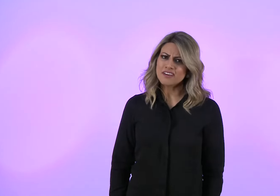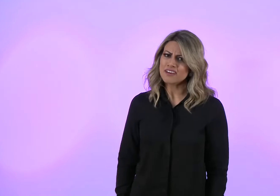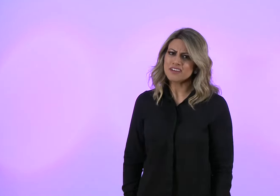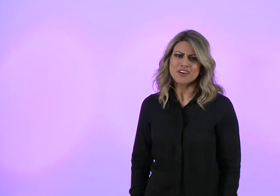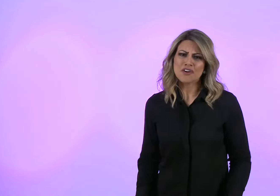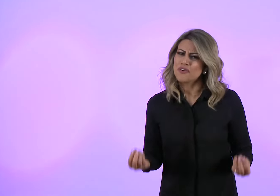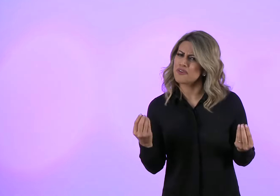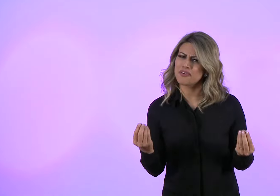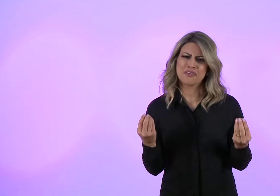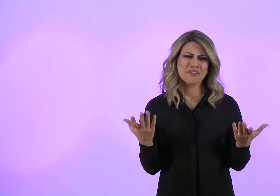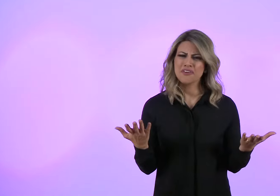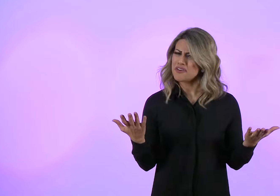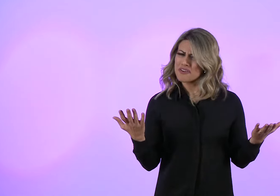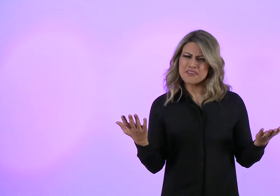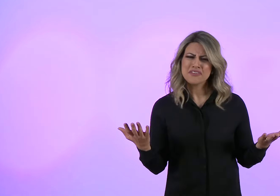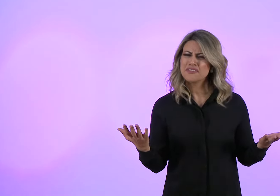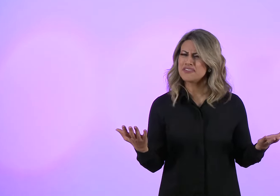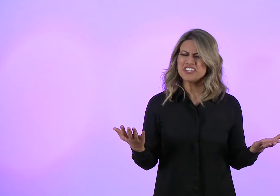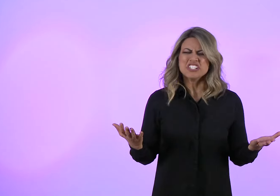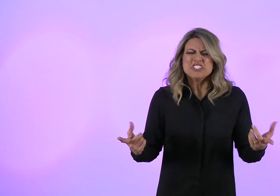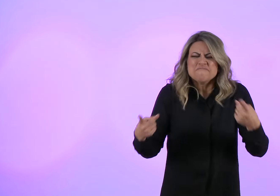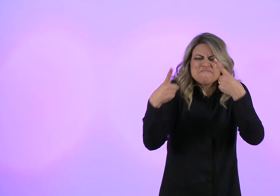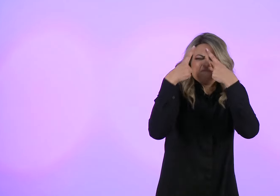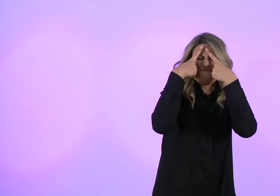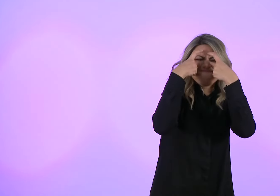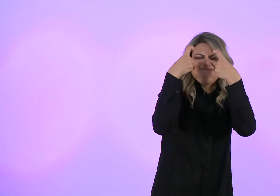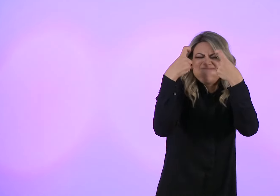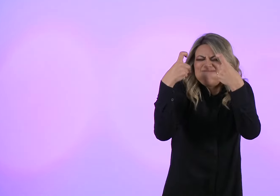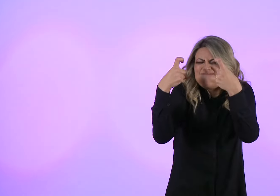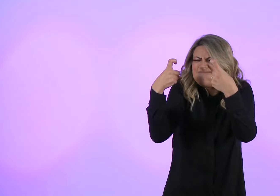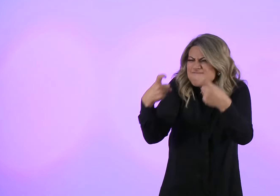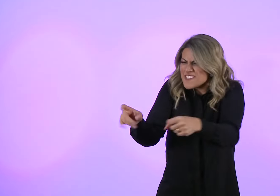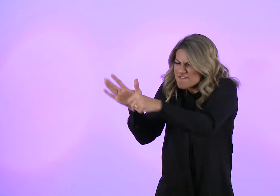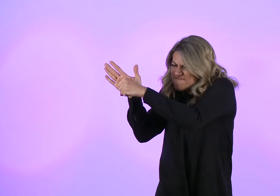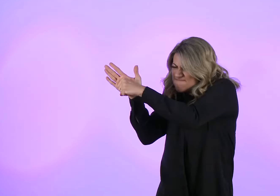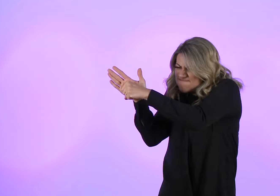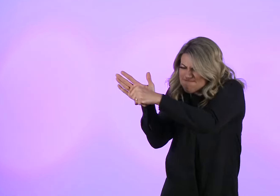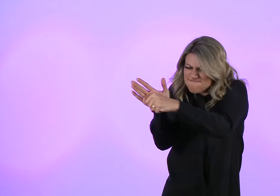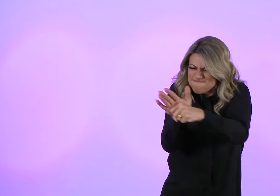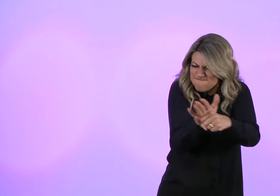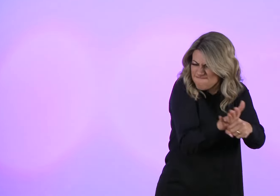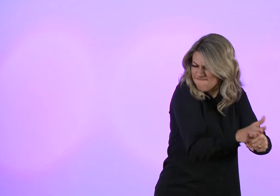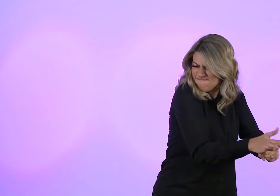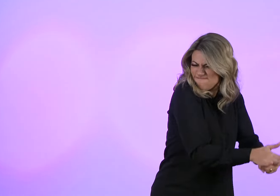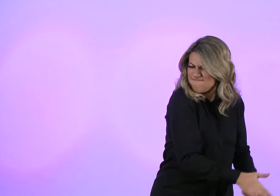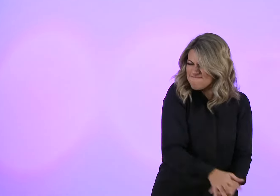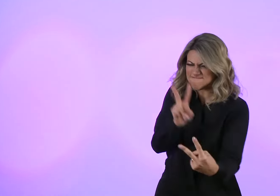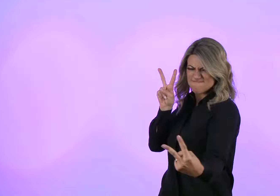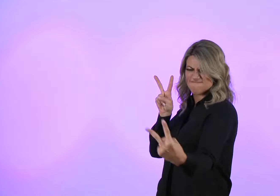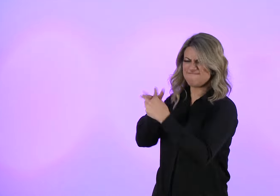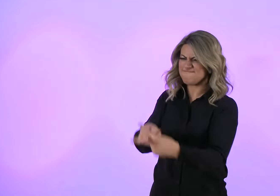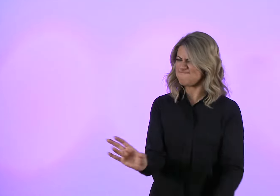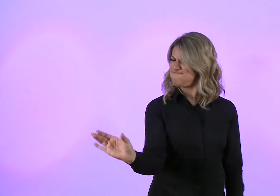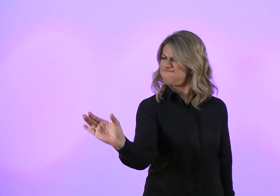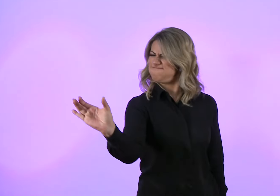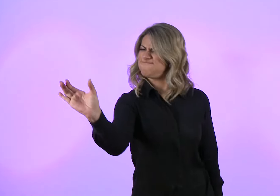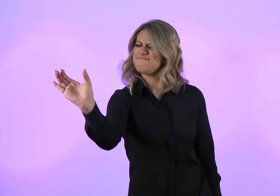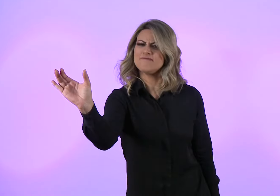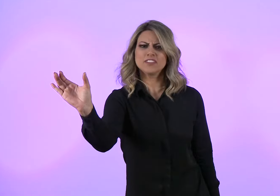Agredir, oprimir e maltratar Ninguém